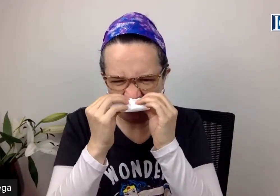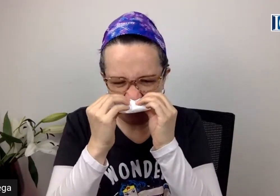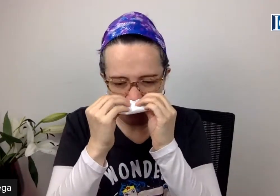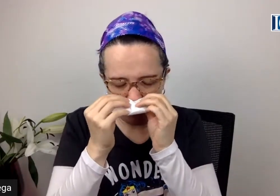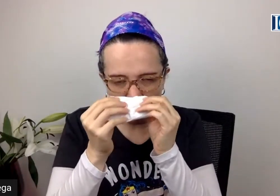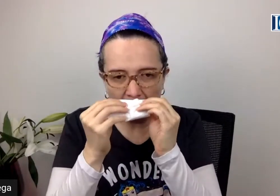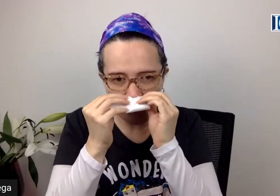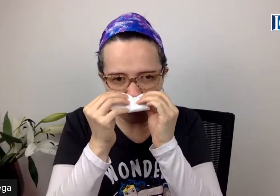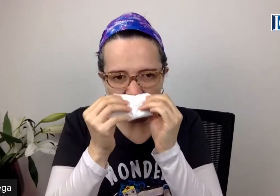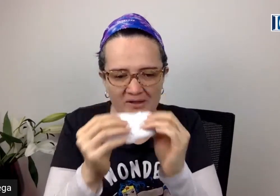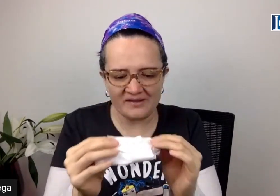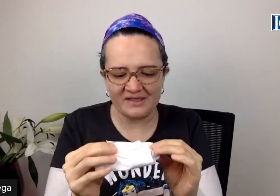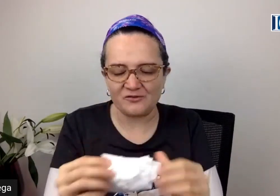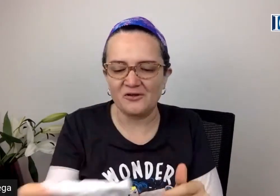está el ejemplo en vivo y en directo.